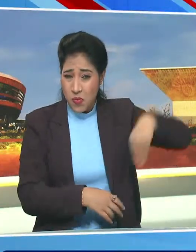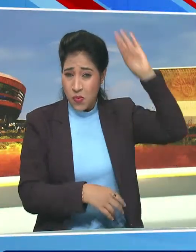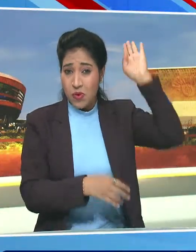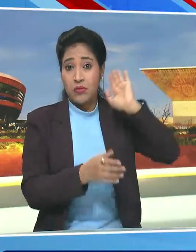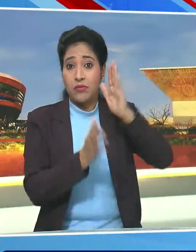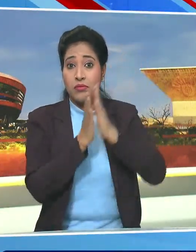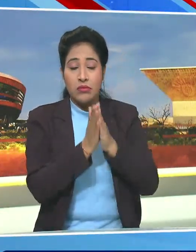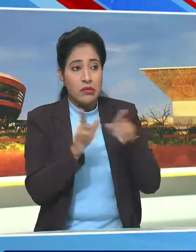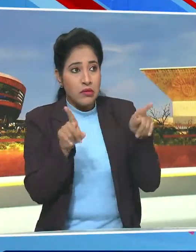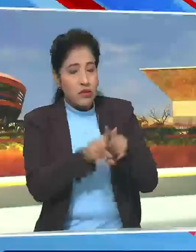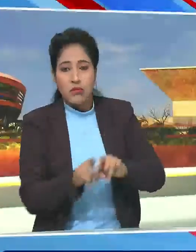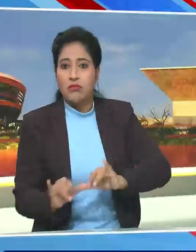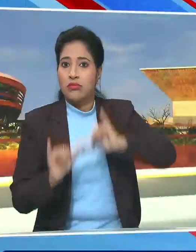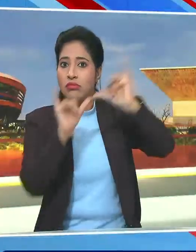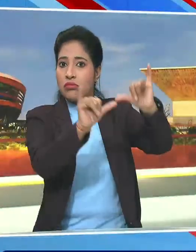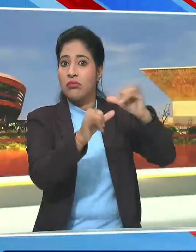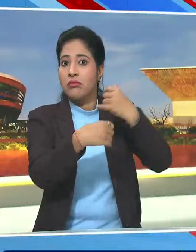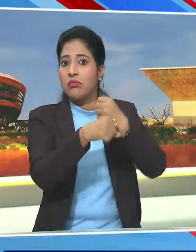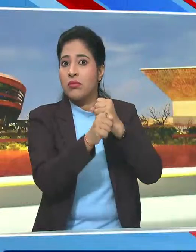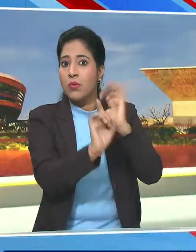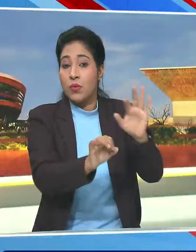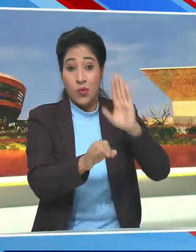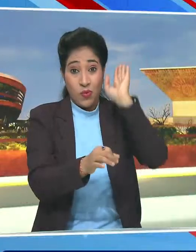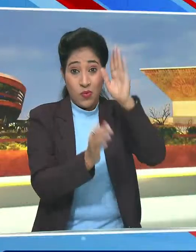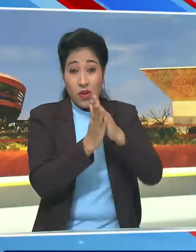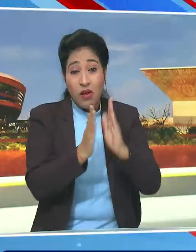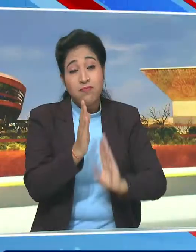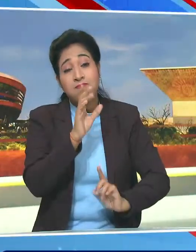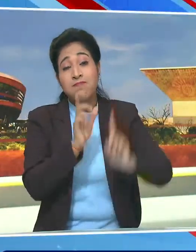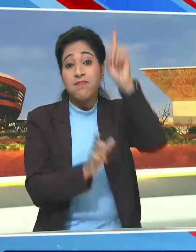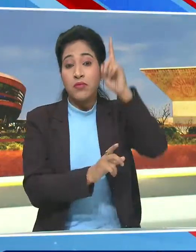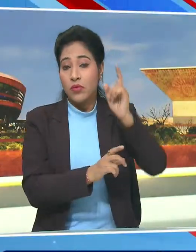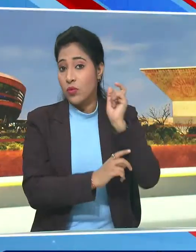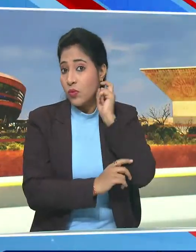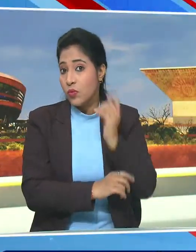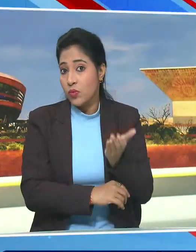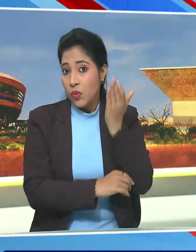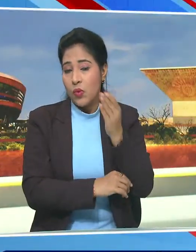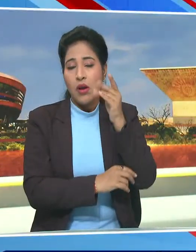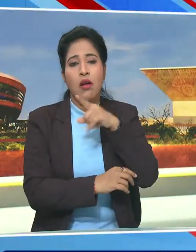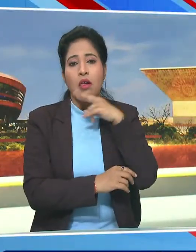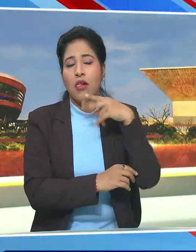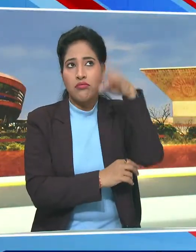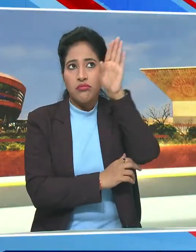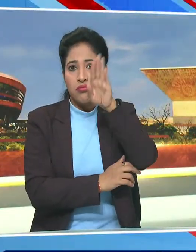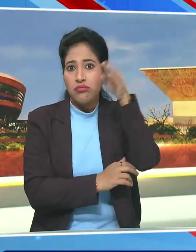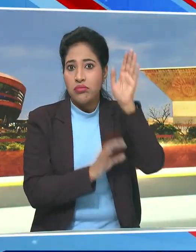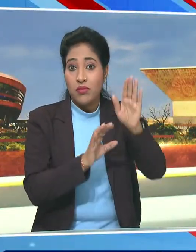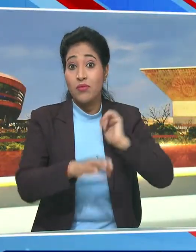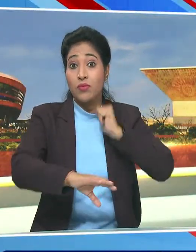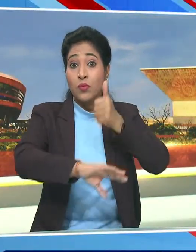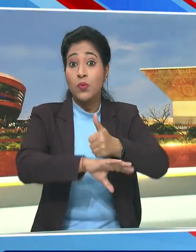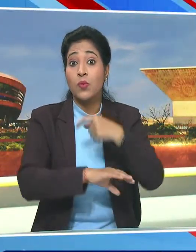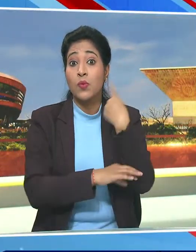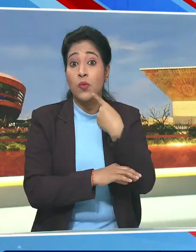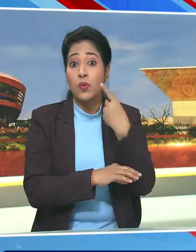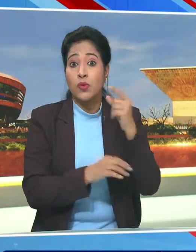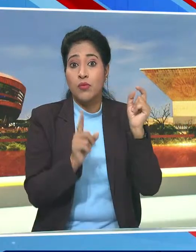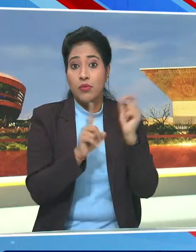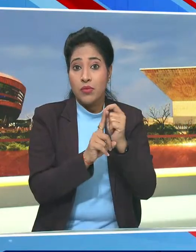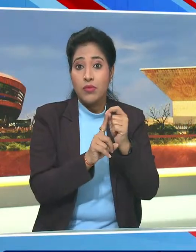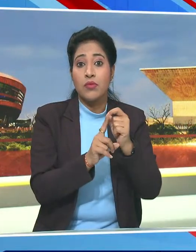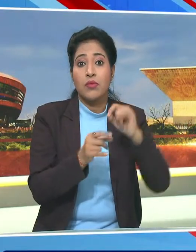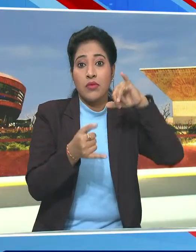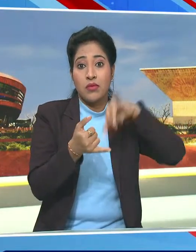शैली में बनाया गया है मंदिर के शिखर पर सोने की परच चड़ी हुई है इसके संस्थापक परमचार्य